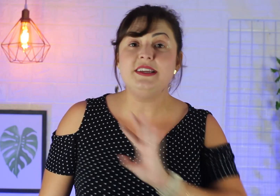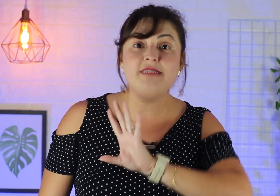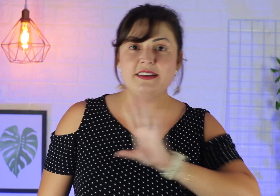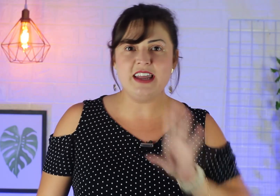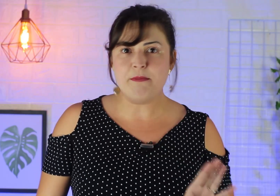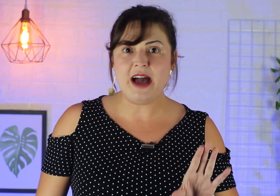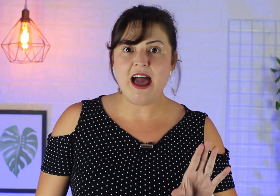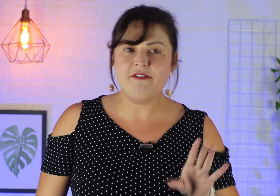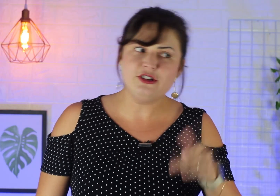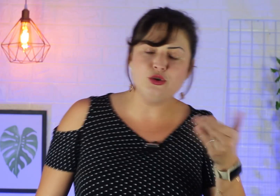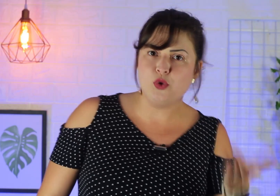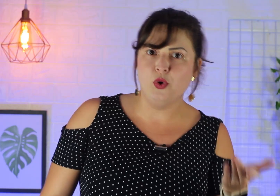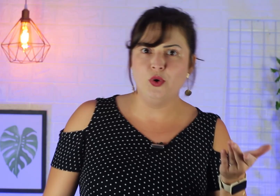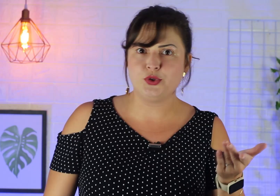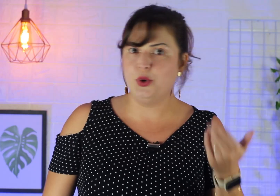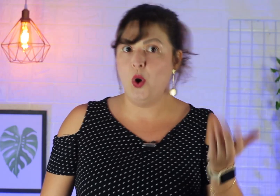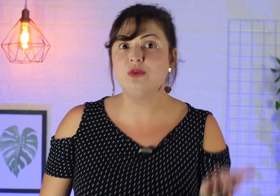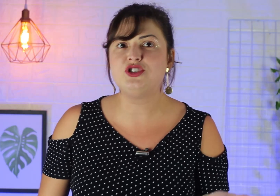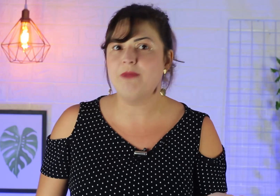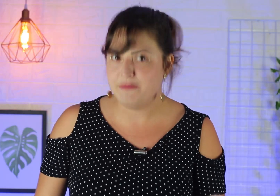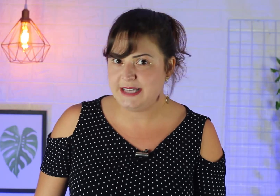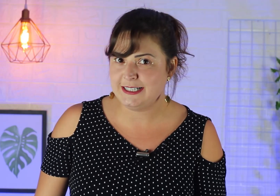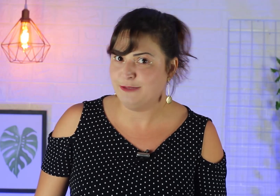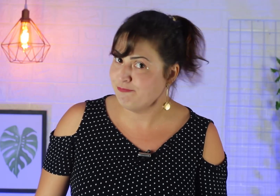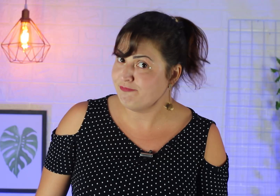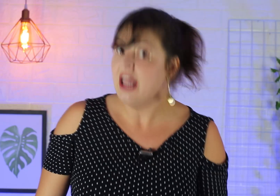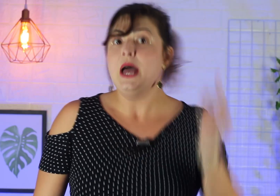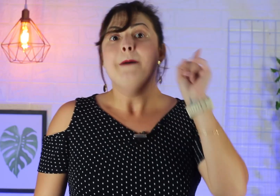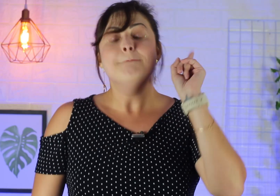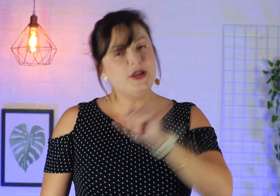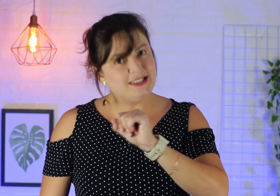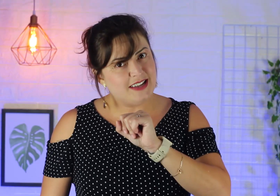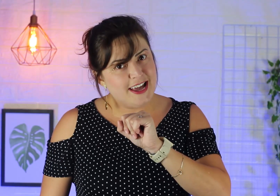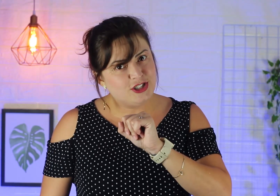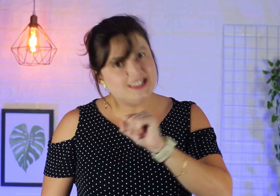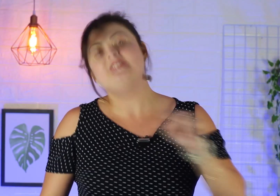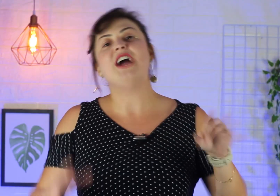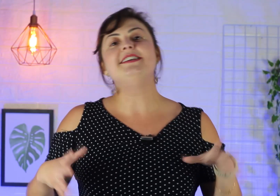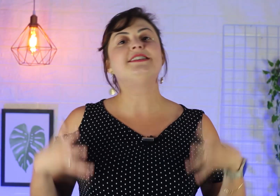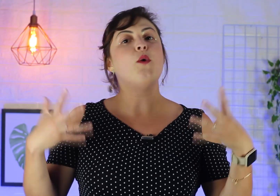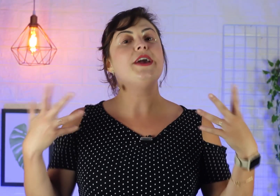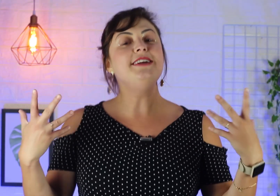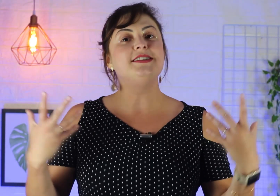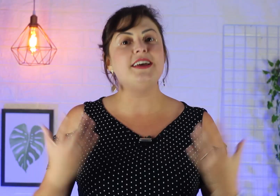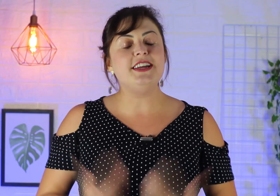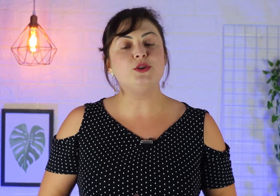entender a palavra de um culto ou de uma missa? Muitas igrejas já estão inserindo